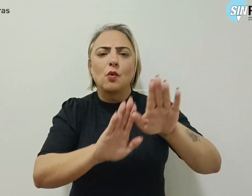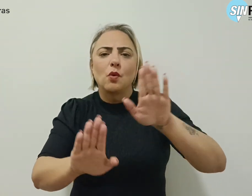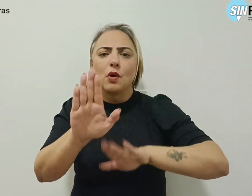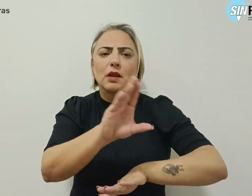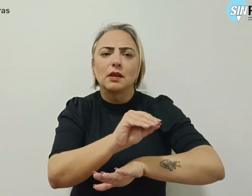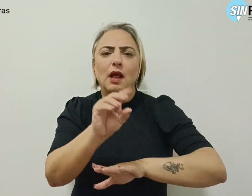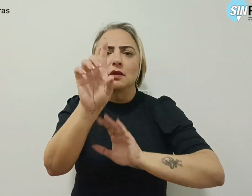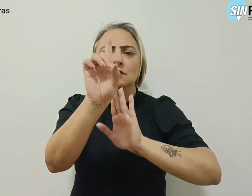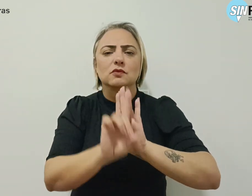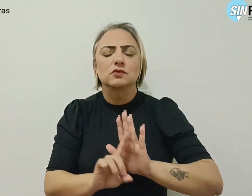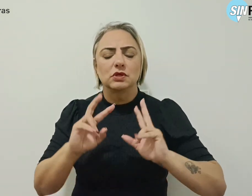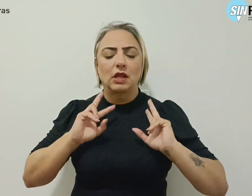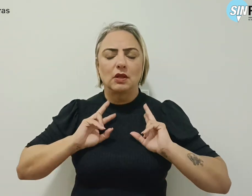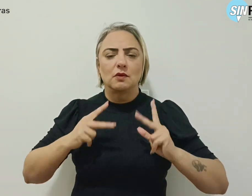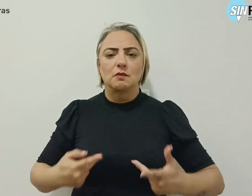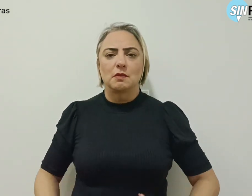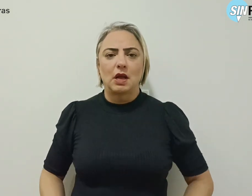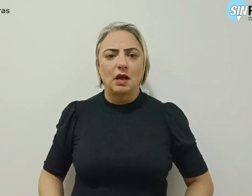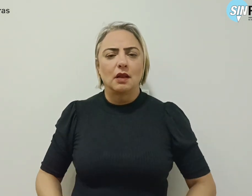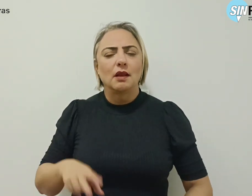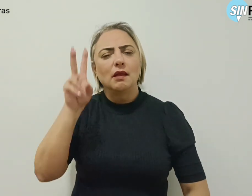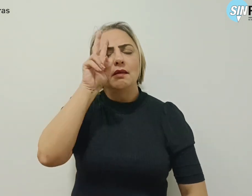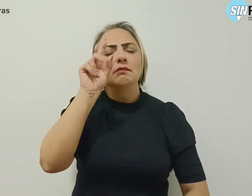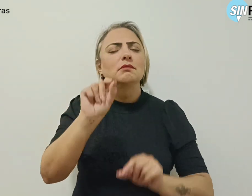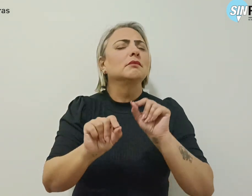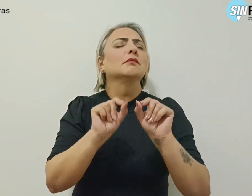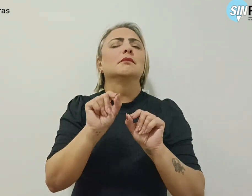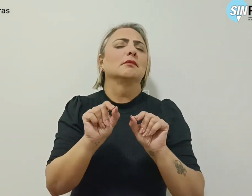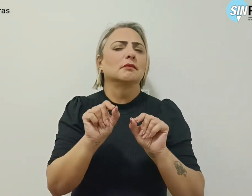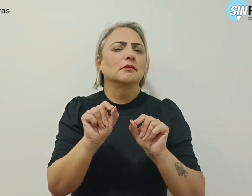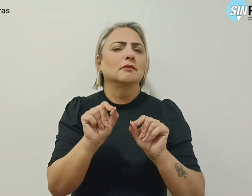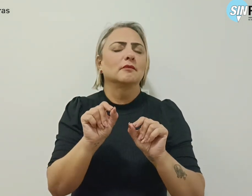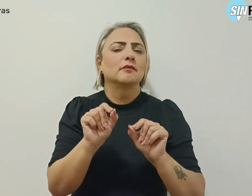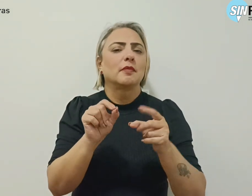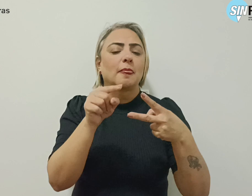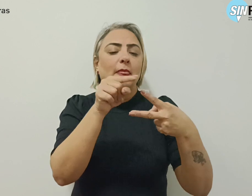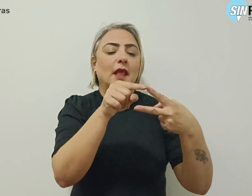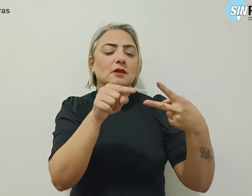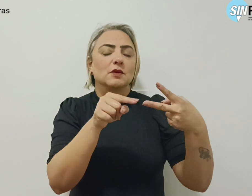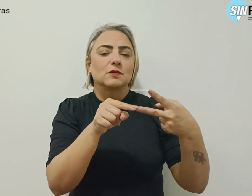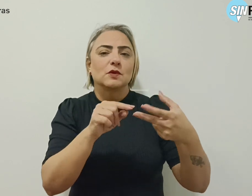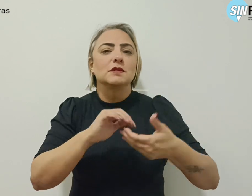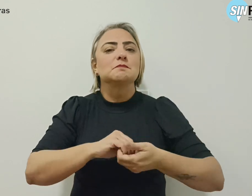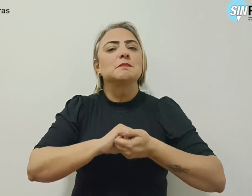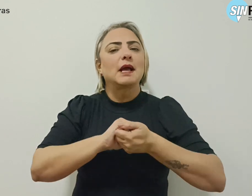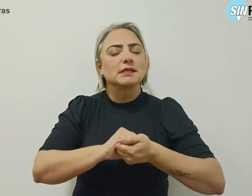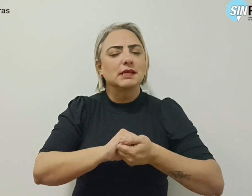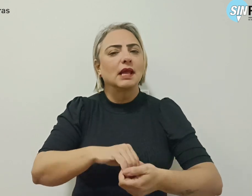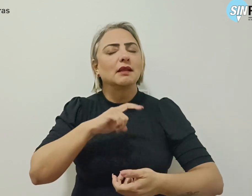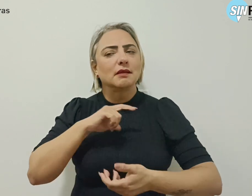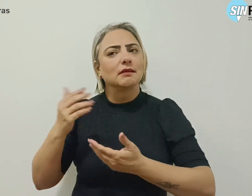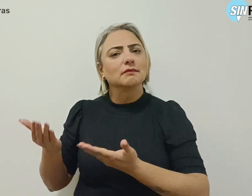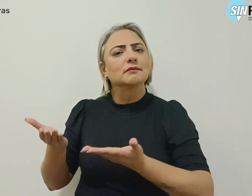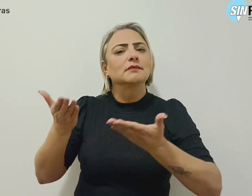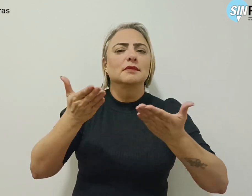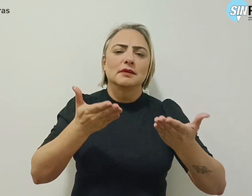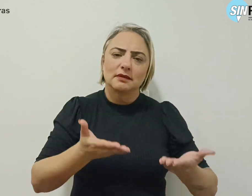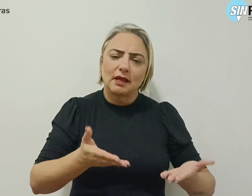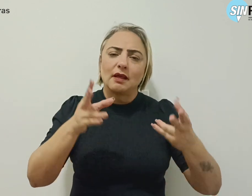um Direito Humano. Que história é essa? São dois parceiros que têm trazido um tema muito